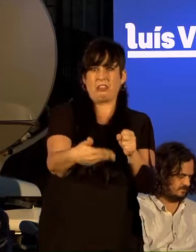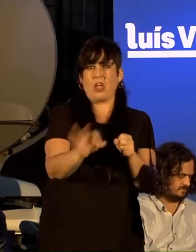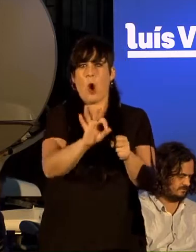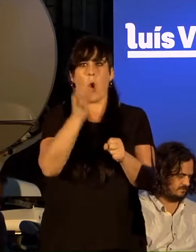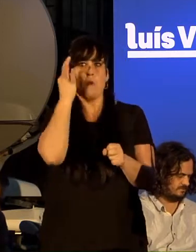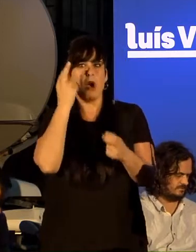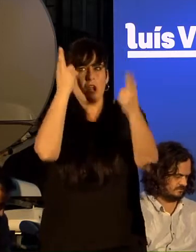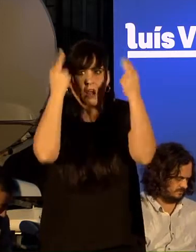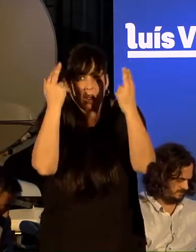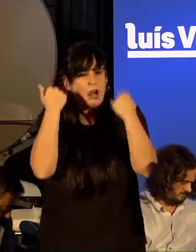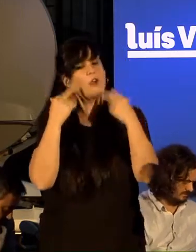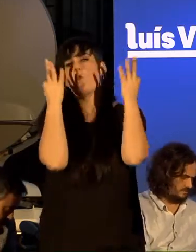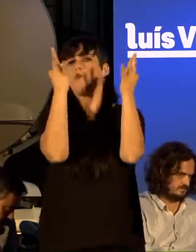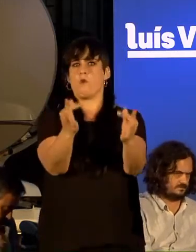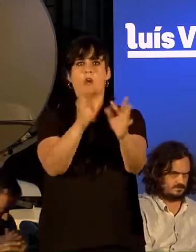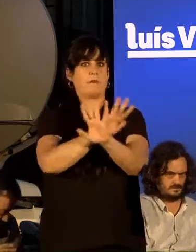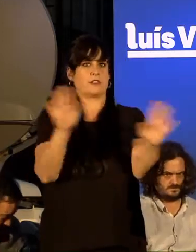mulleres. Por iso,